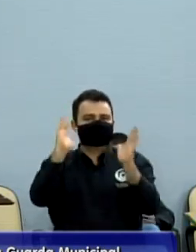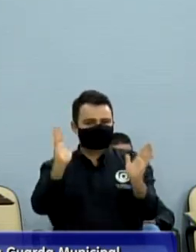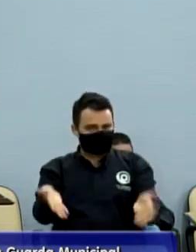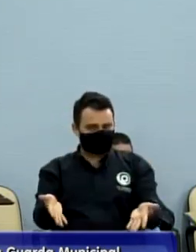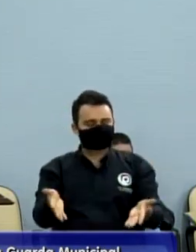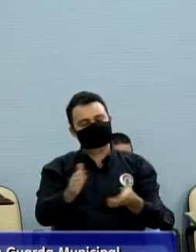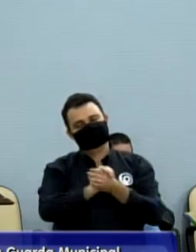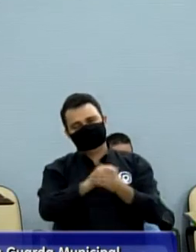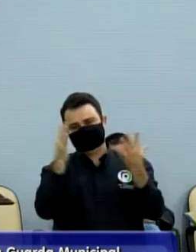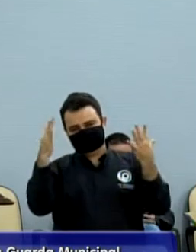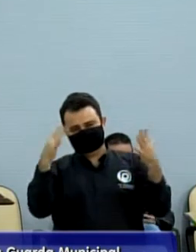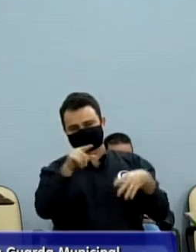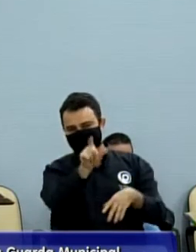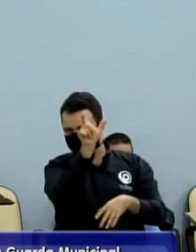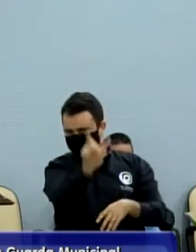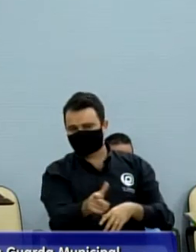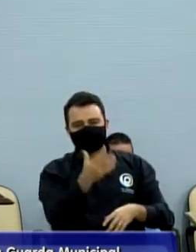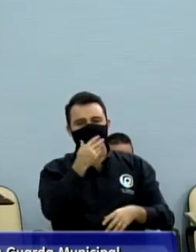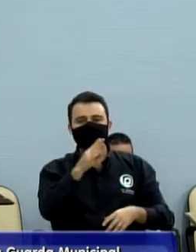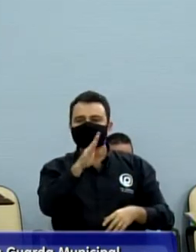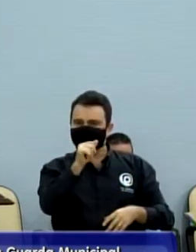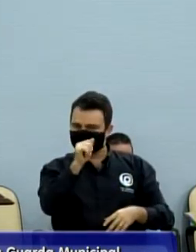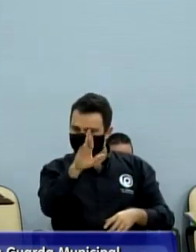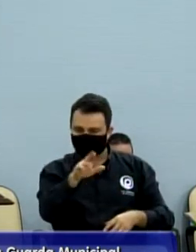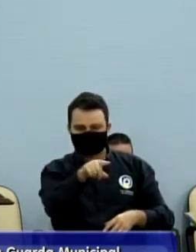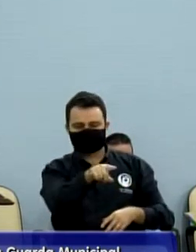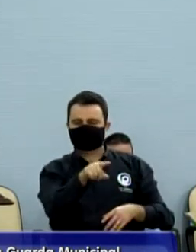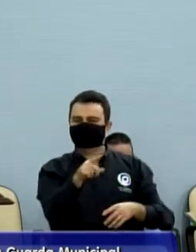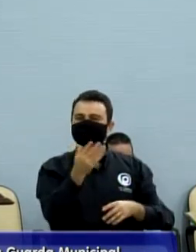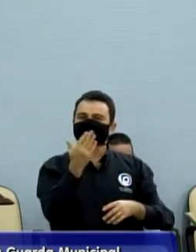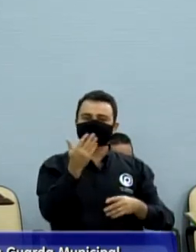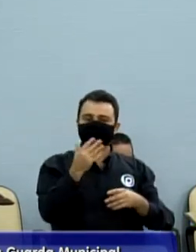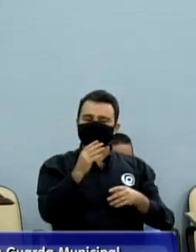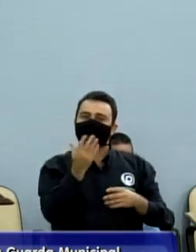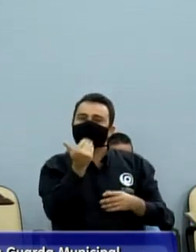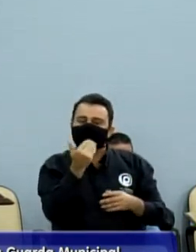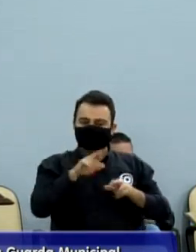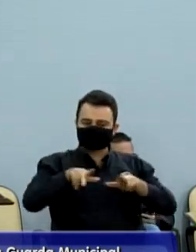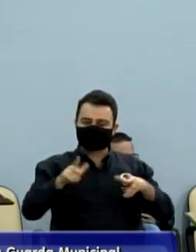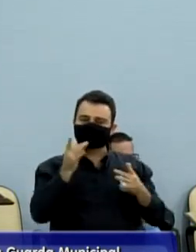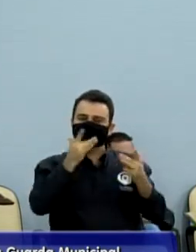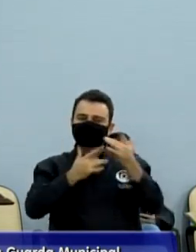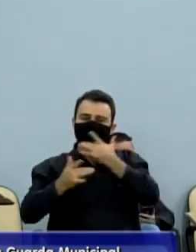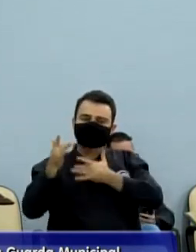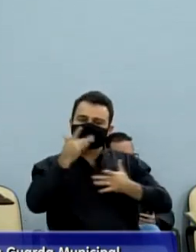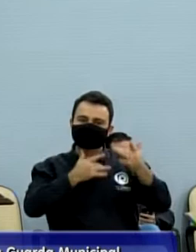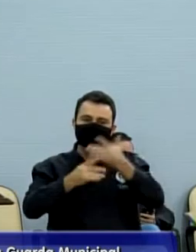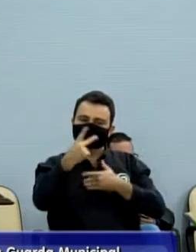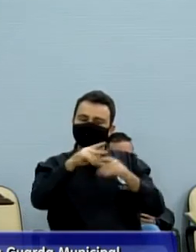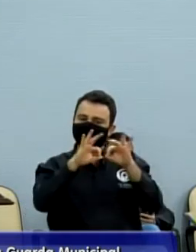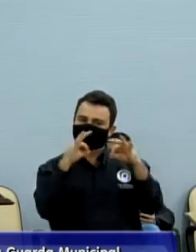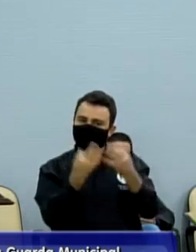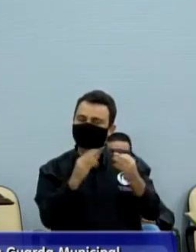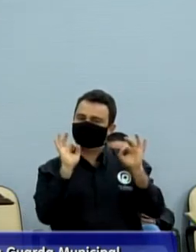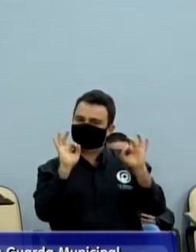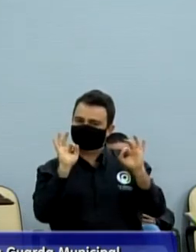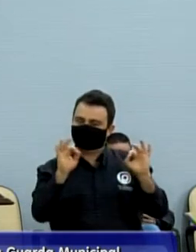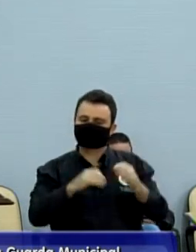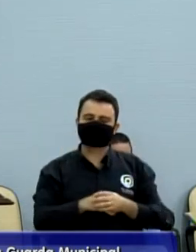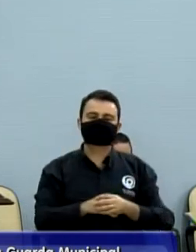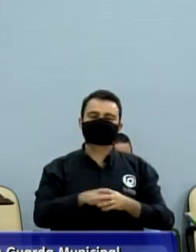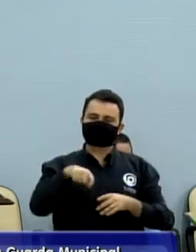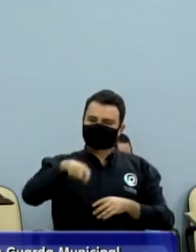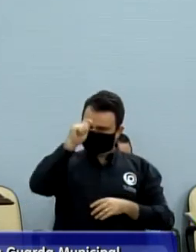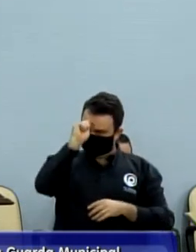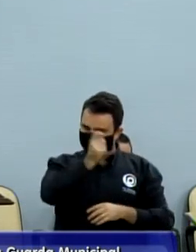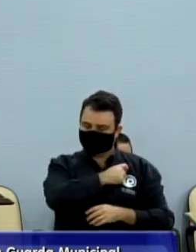lá e pelos produtos que eles fazem lá, muito gostoso, por sinal. Em segundo lugar ficou o Bar Fino Sabor, a quem a